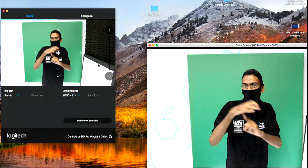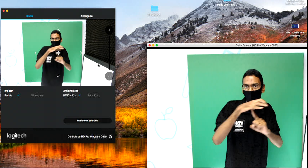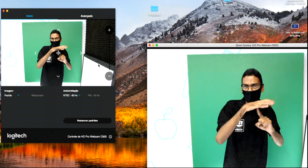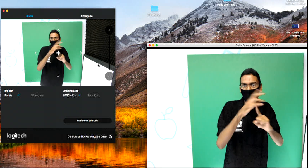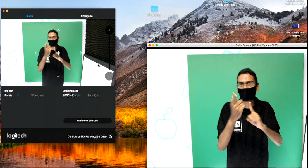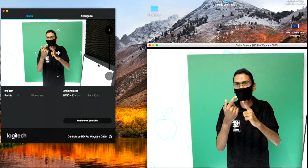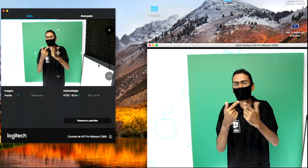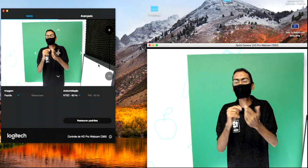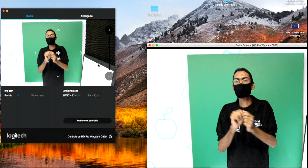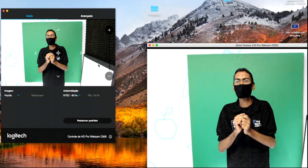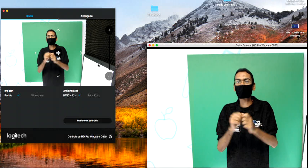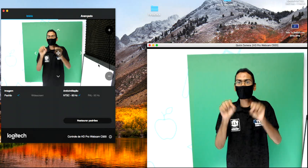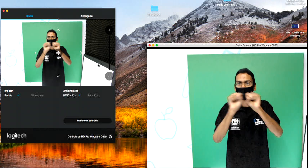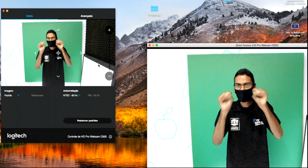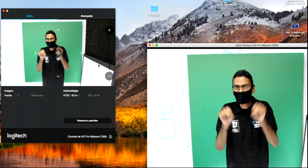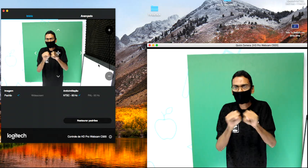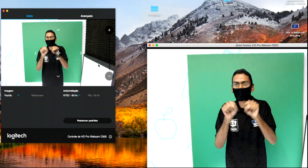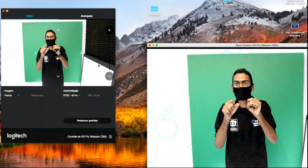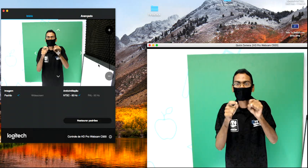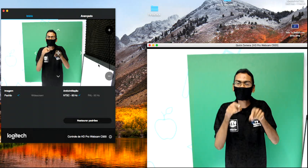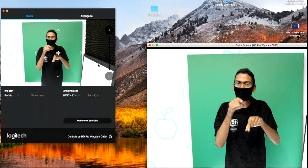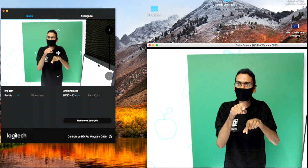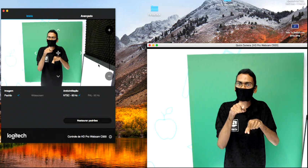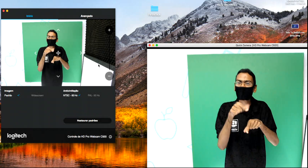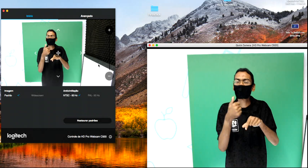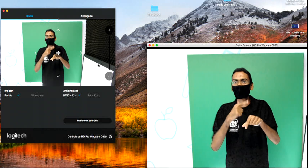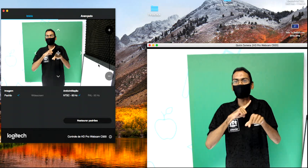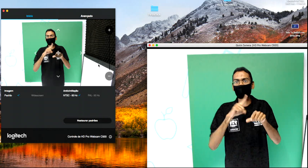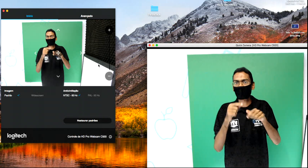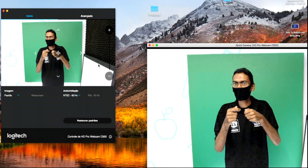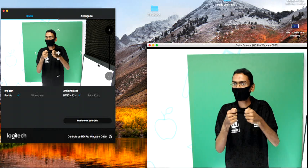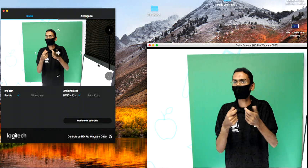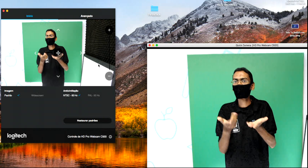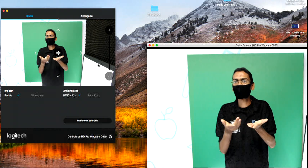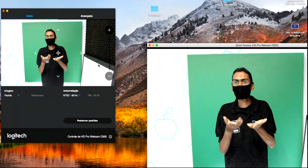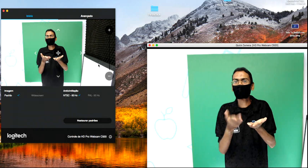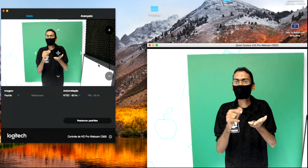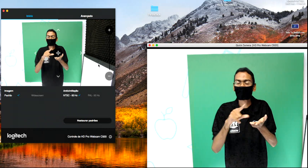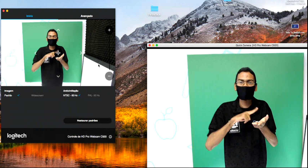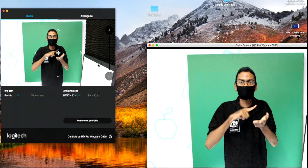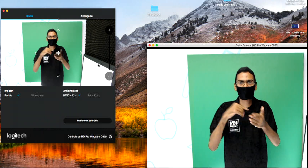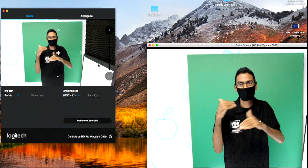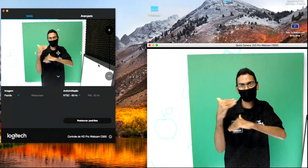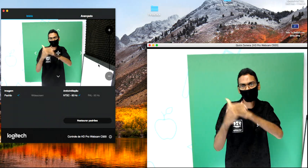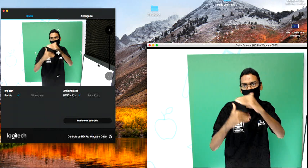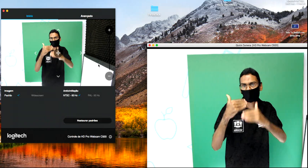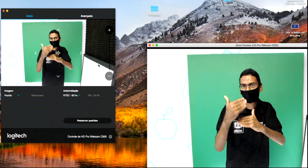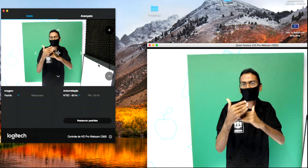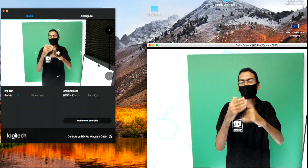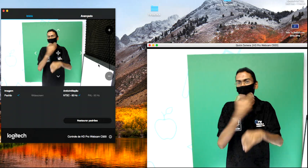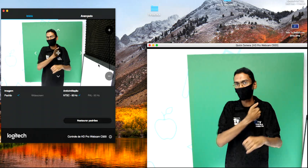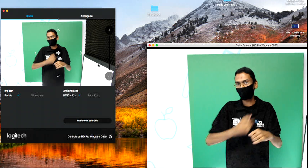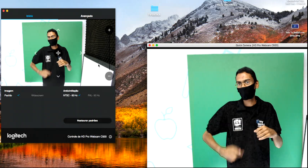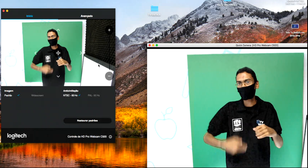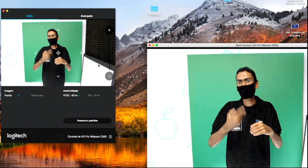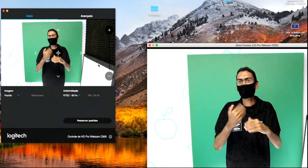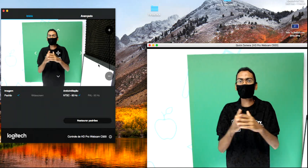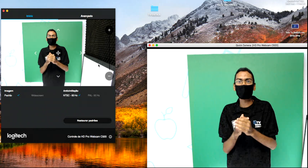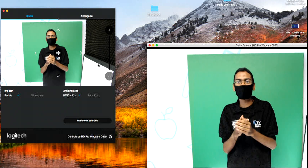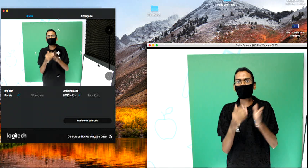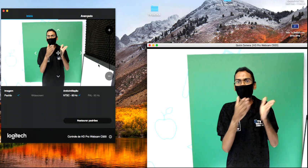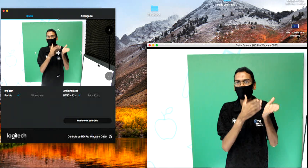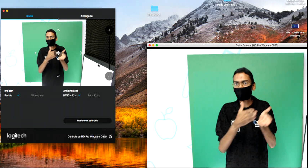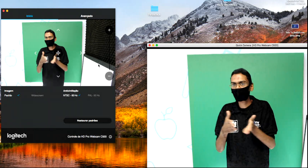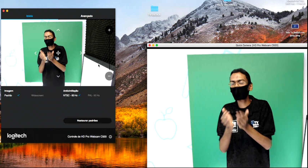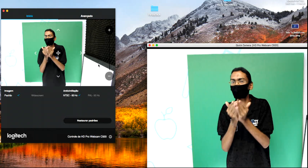produção dominante, o absolutismo, se estabelece enquanto forma de governo. É o período das grandes